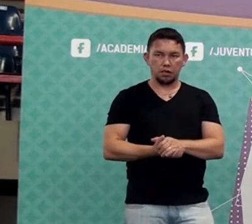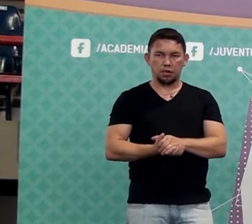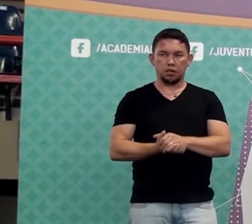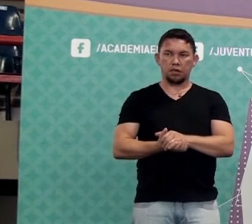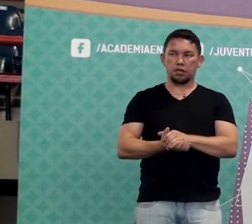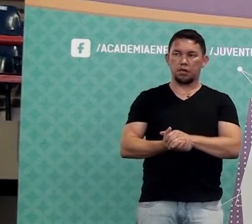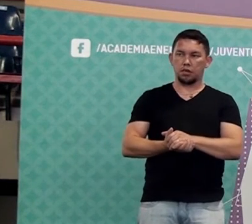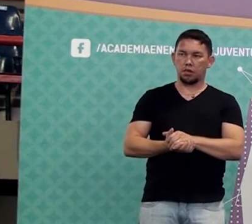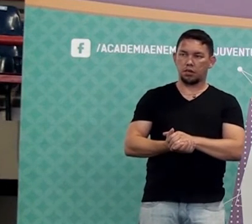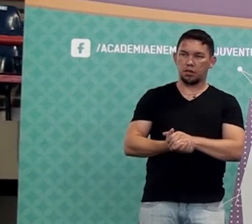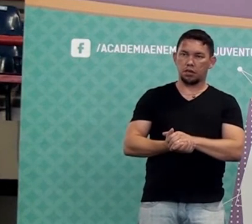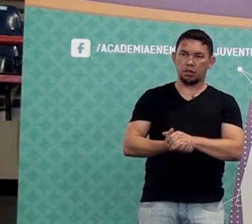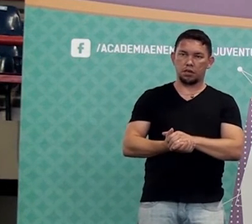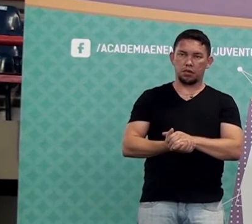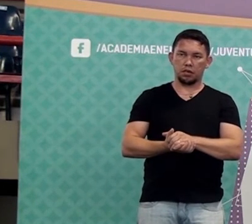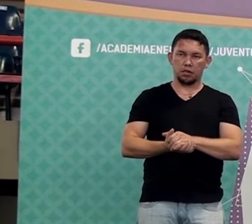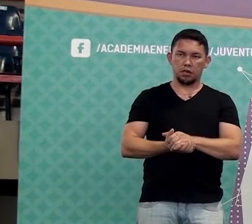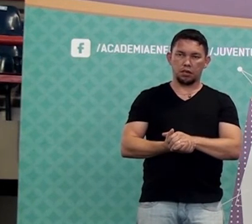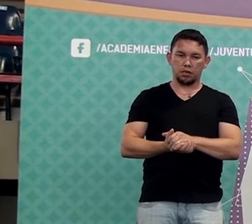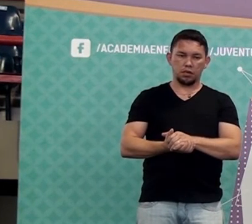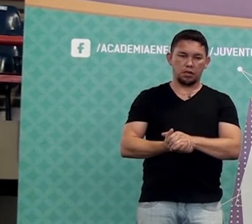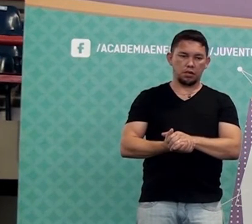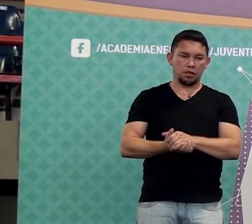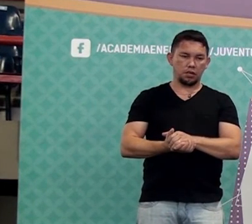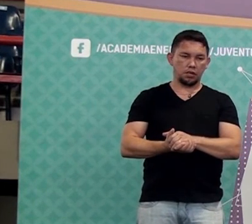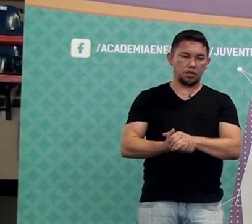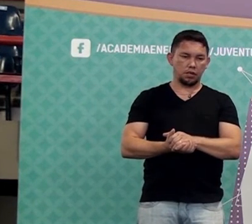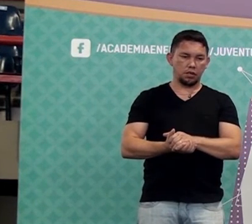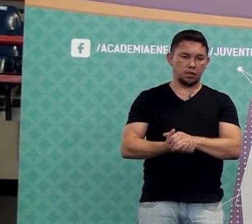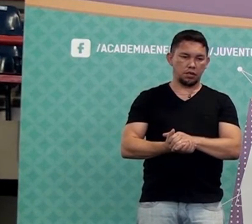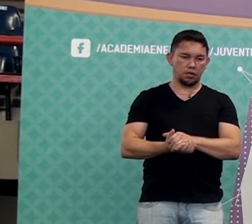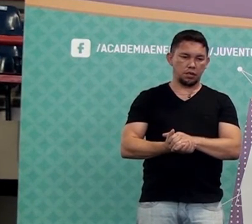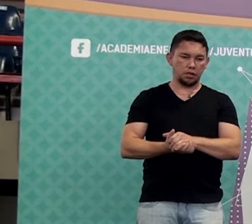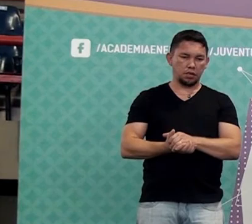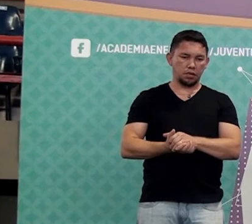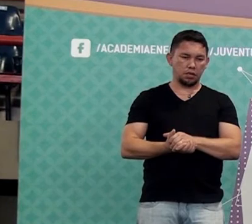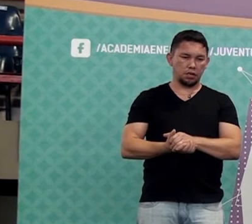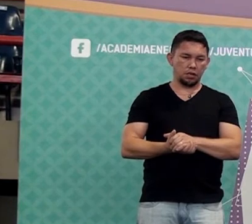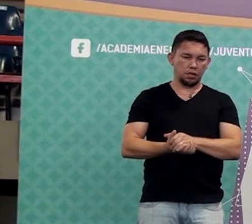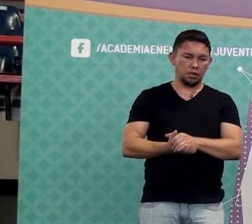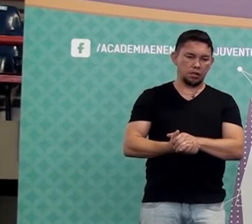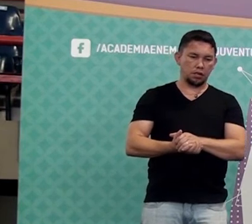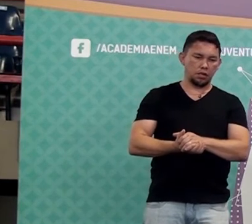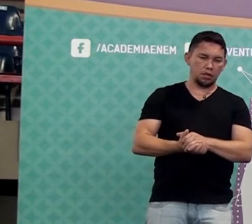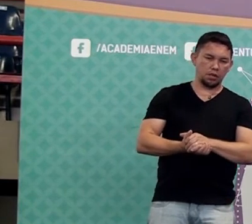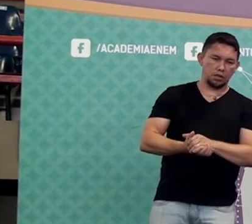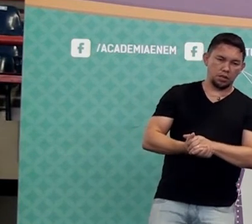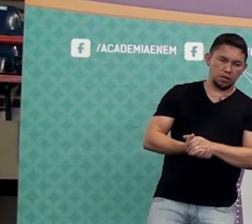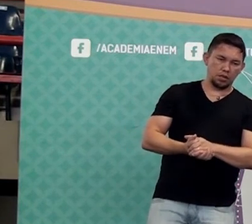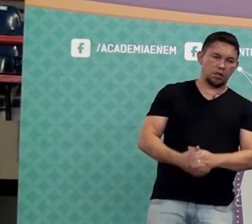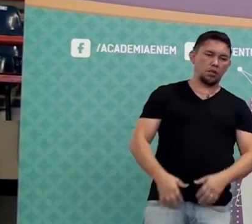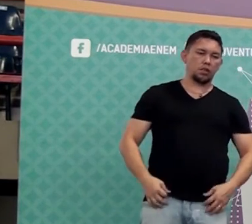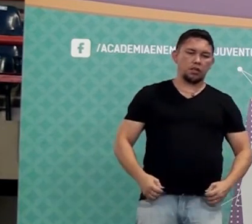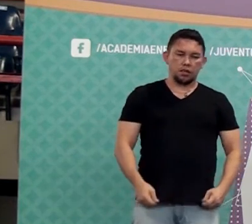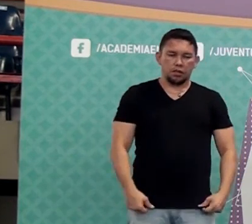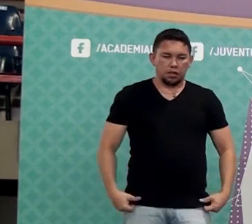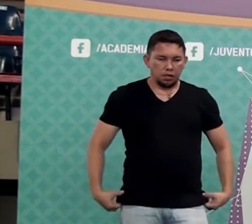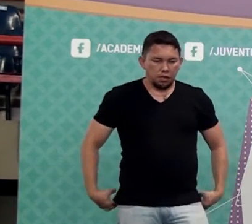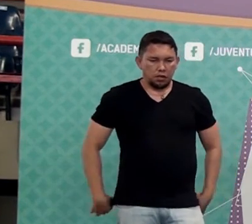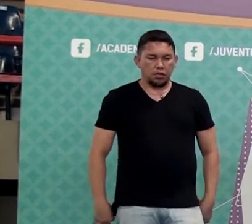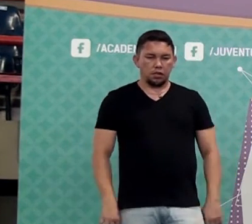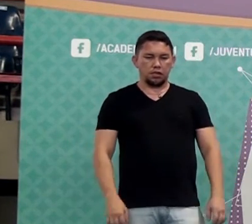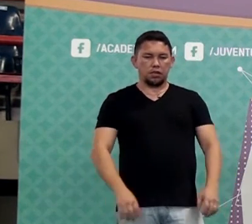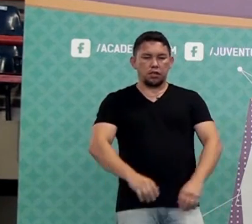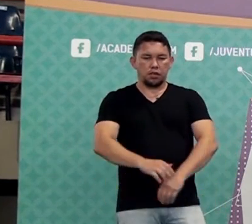Não tem essa, é? Tem não? Ô, galera, então foi mal, ó. Deixa quieto aí. Vamos lá. Esquece a apostila então, tá? Olha pra essa